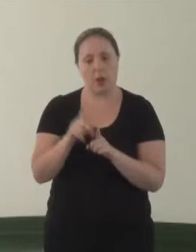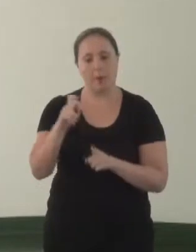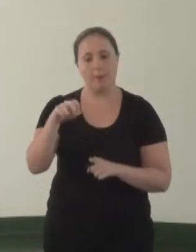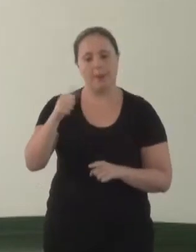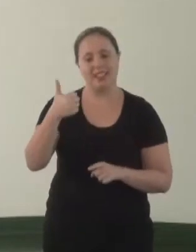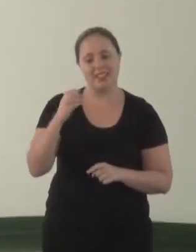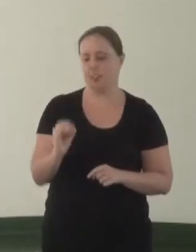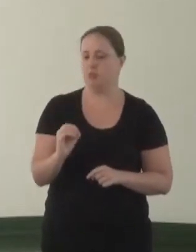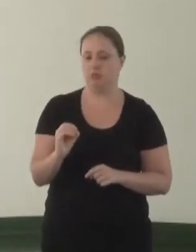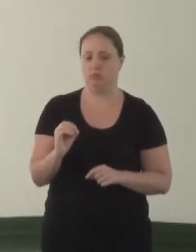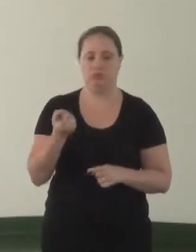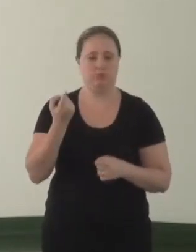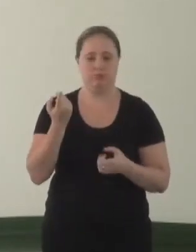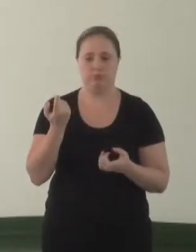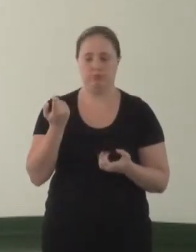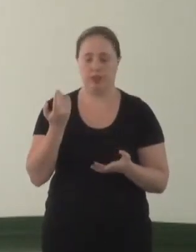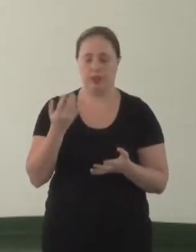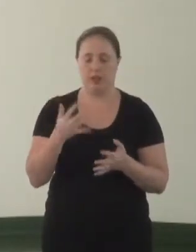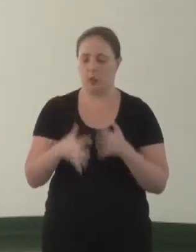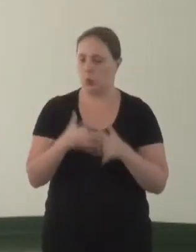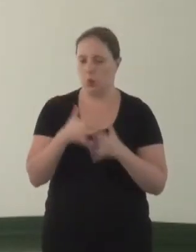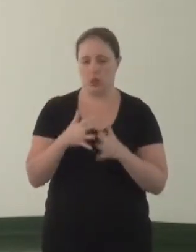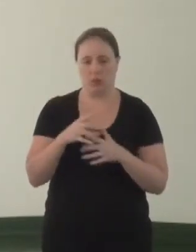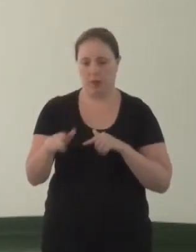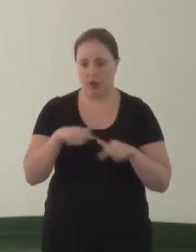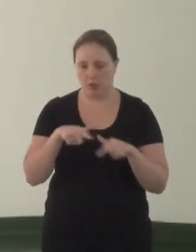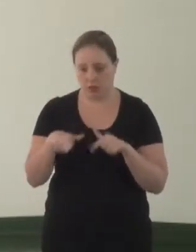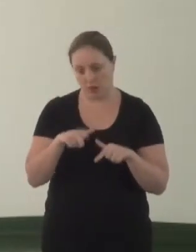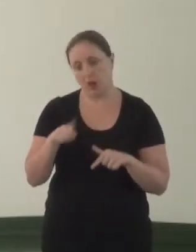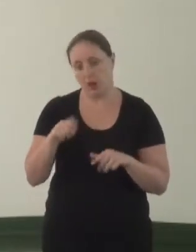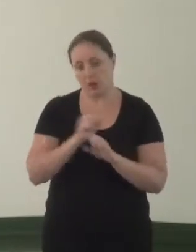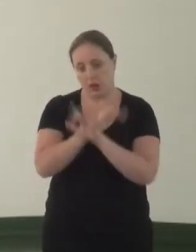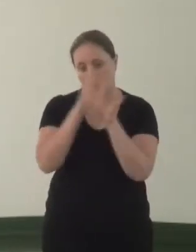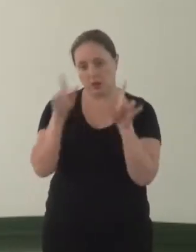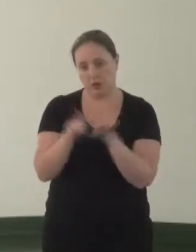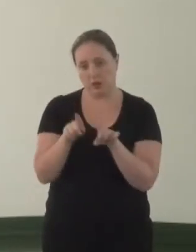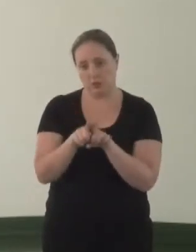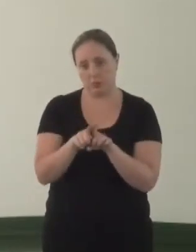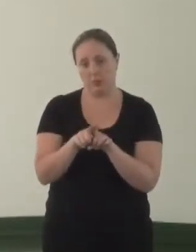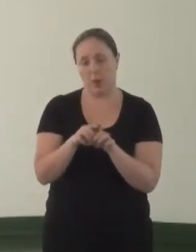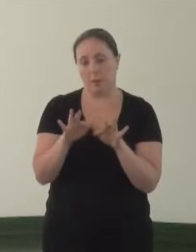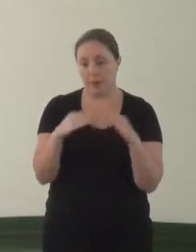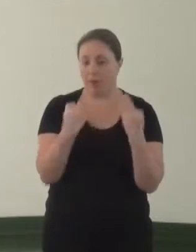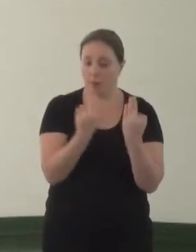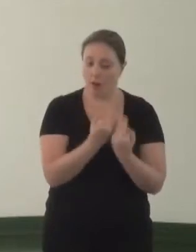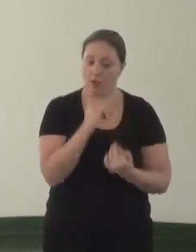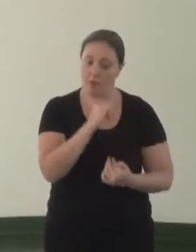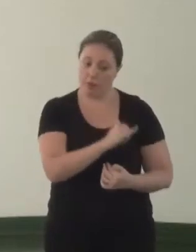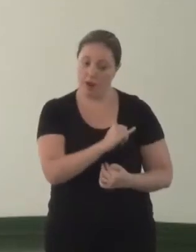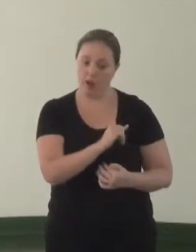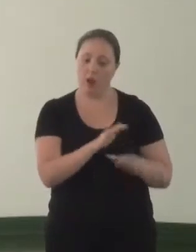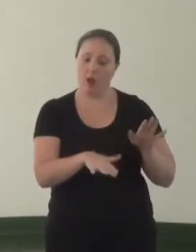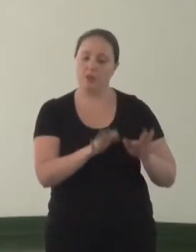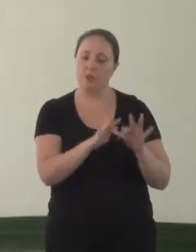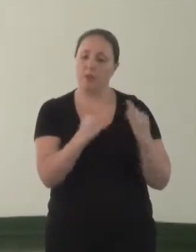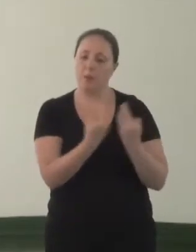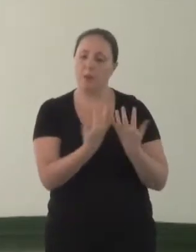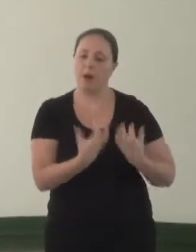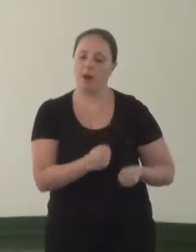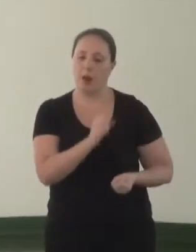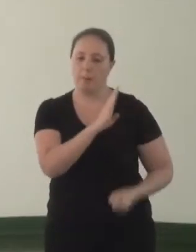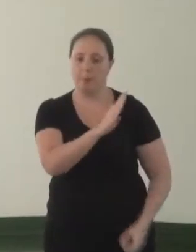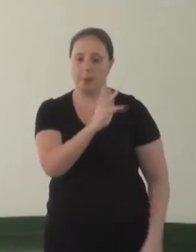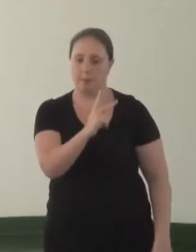previdenciária não impede o ingresso no mercado de trabalho. Isso também é um esclarecimento que a gente faz para as famílias, né? Porque a família recebe o